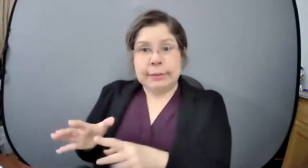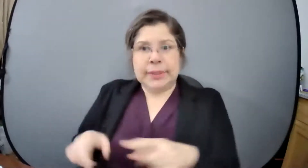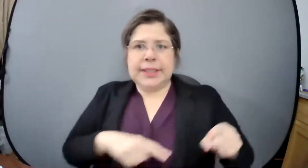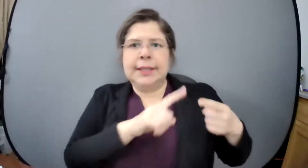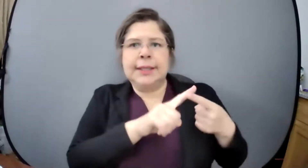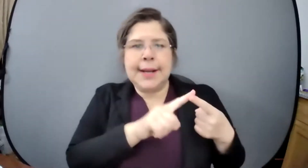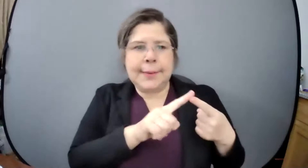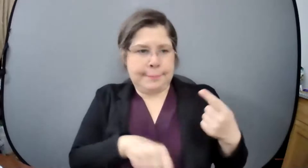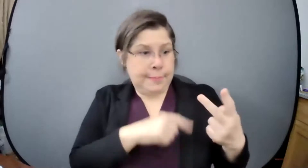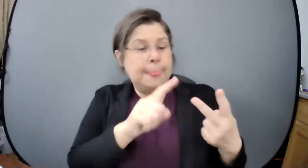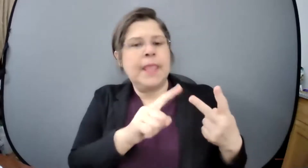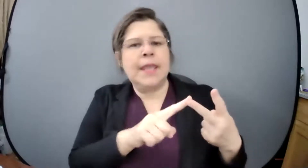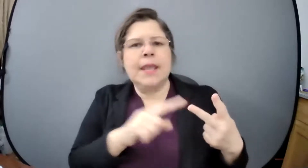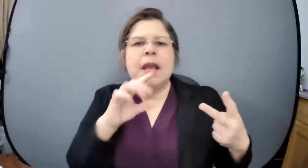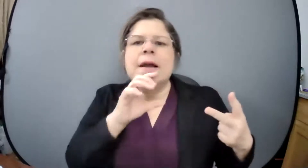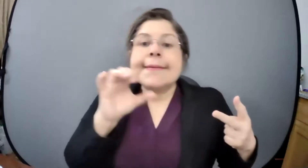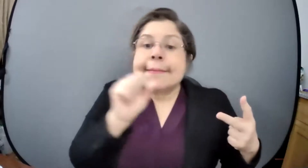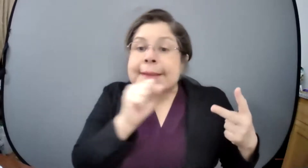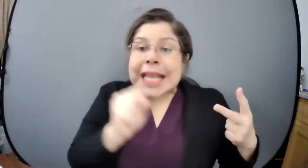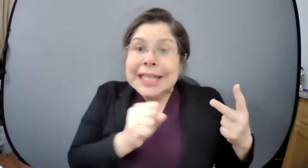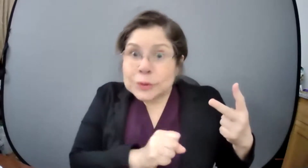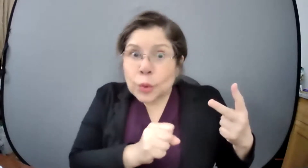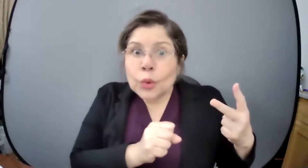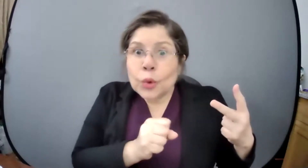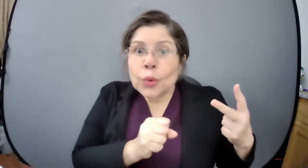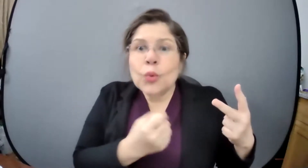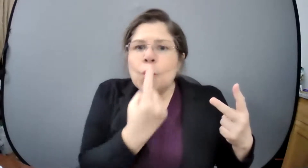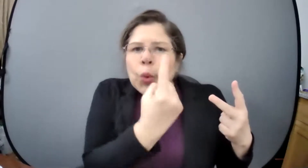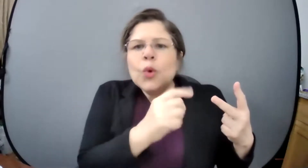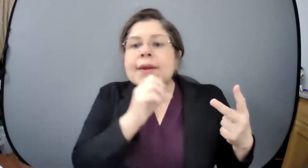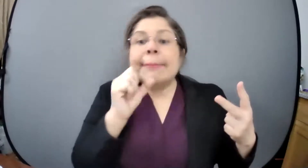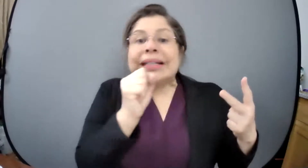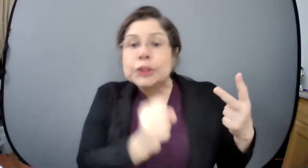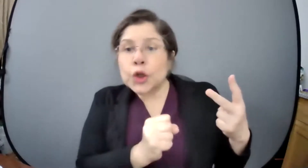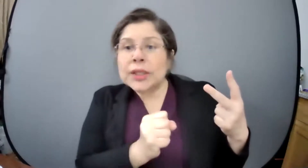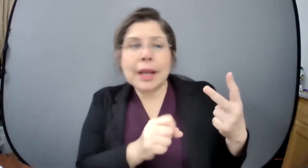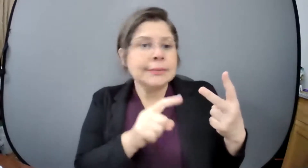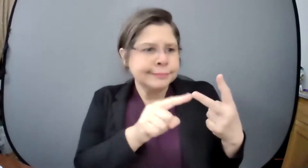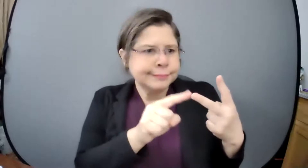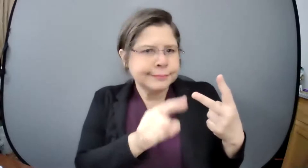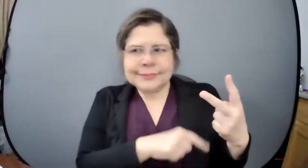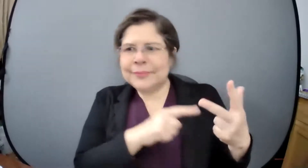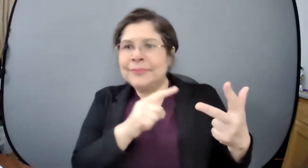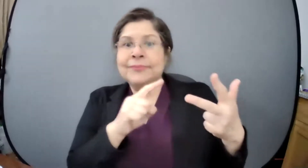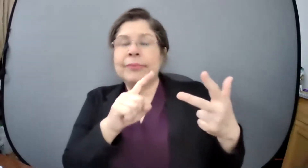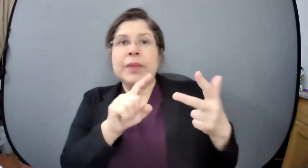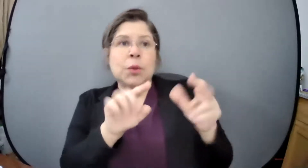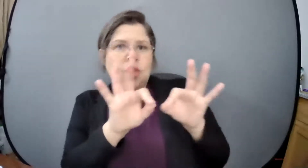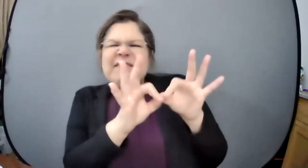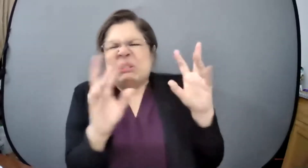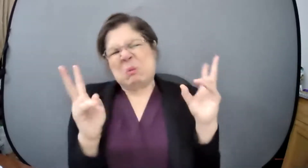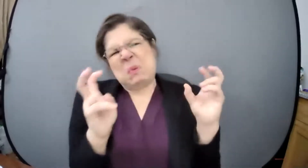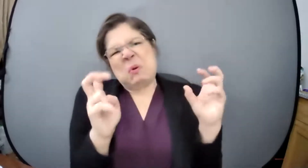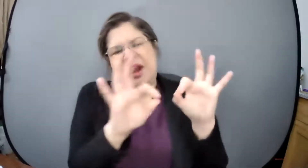los adultos mayores así que haría como si fuera una composición familiar pero todos en